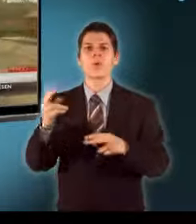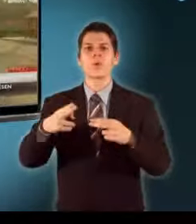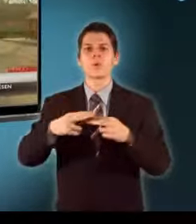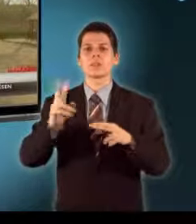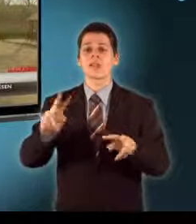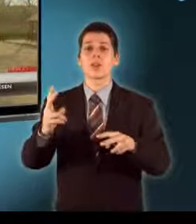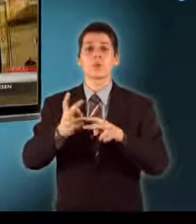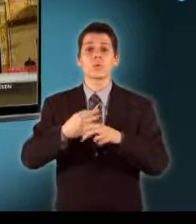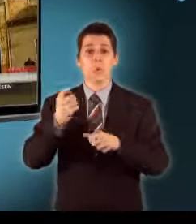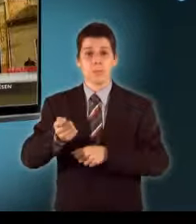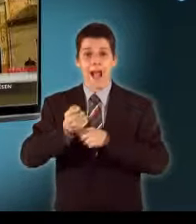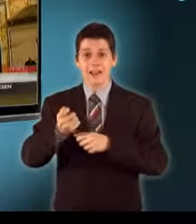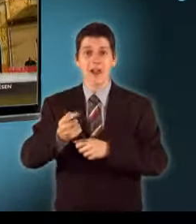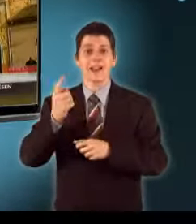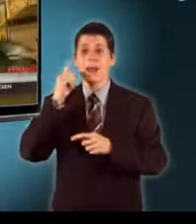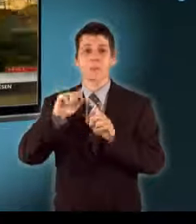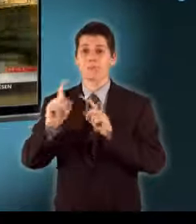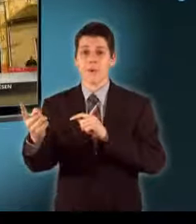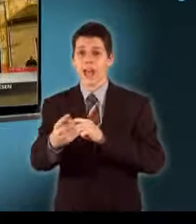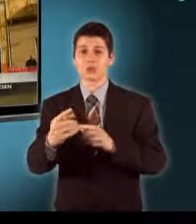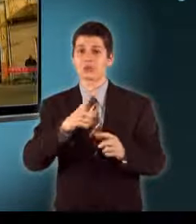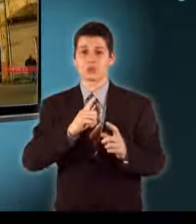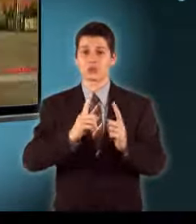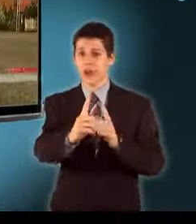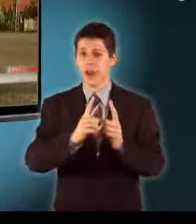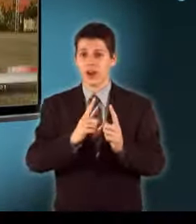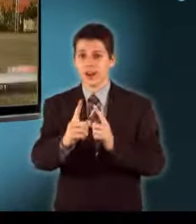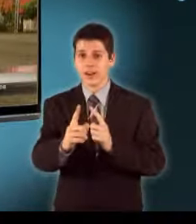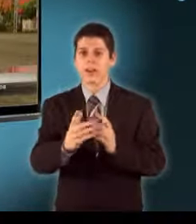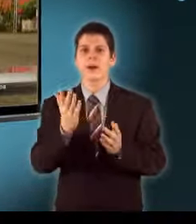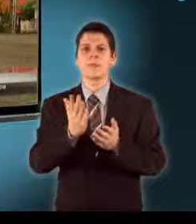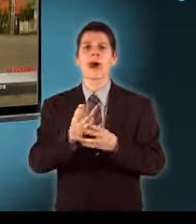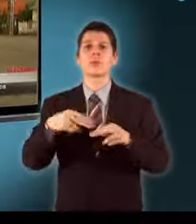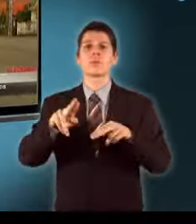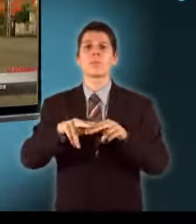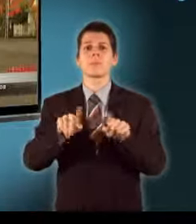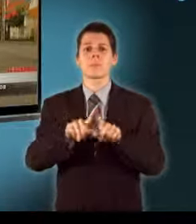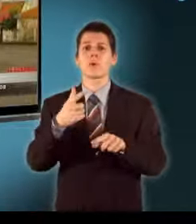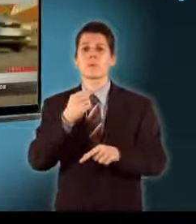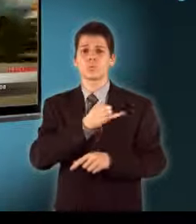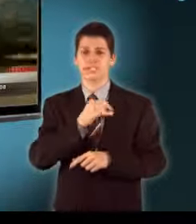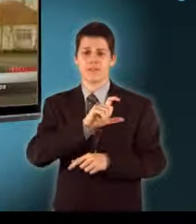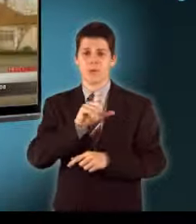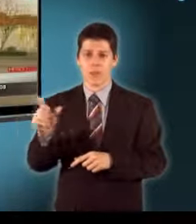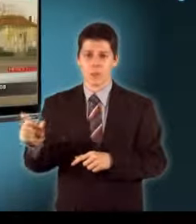kőbánya kamionjai ugyanis csak itt tudtak áthaladni A lakosok a 90-es évek óta vártak a nyugalomra